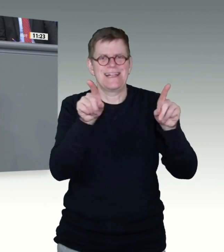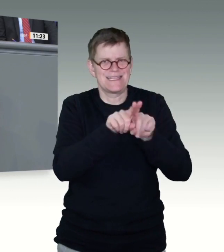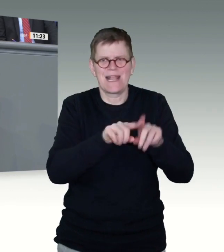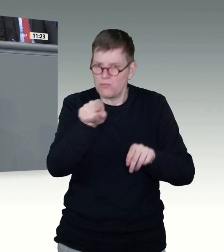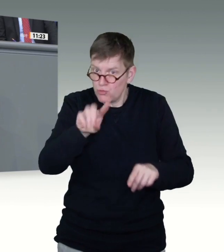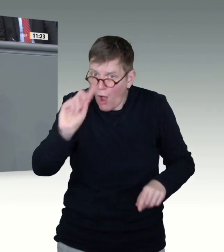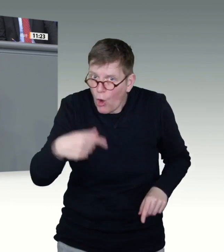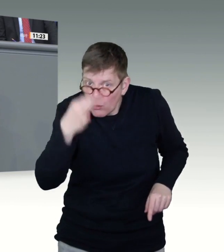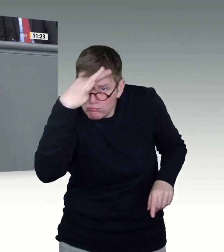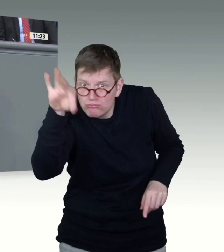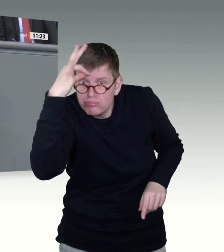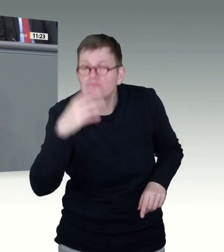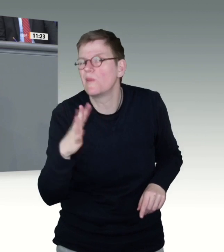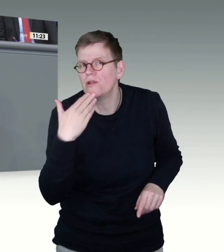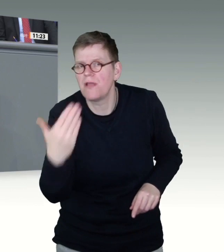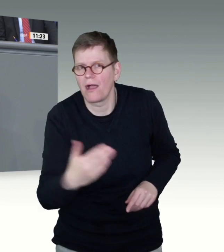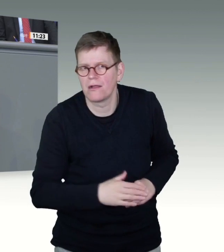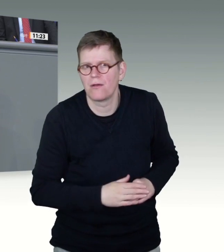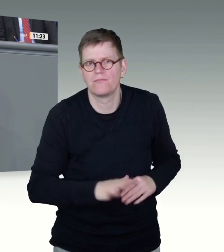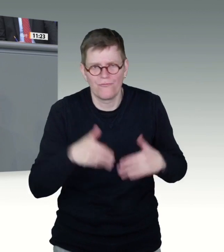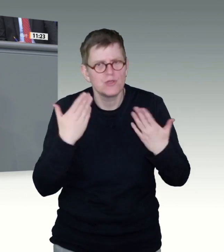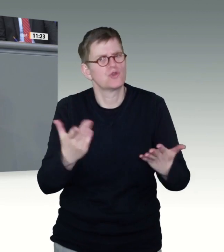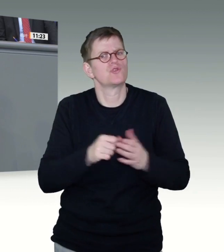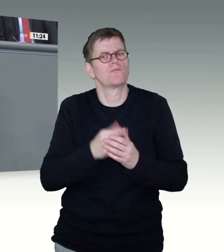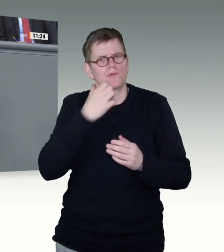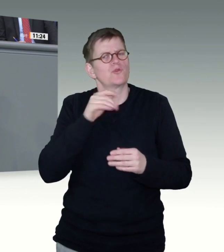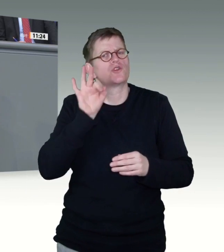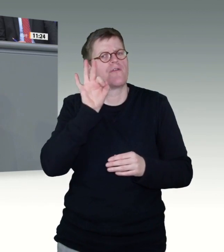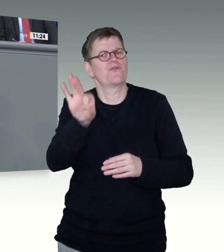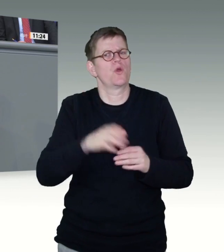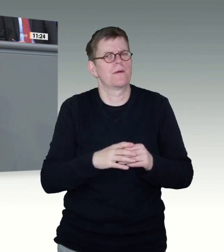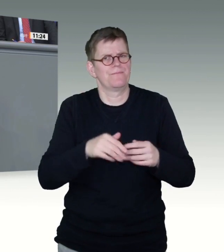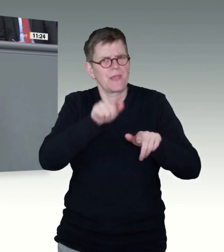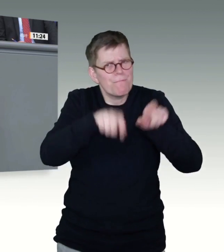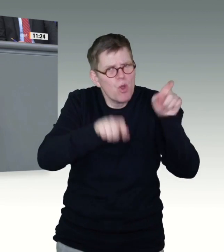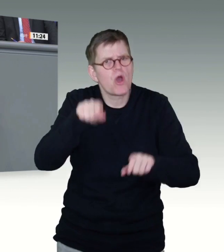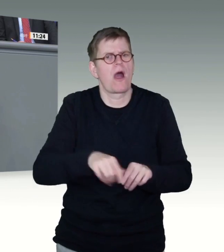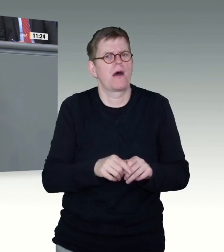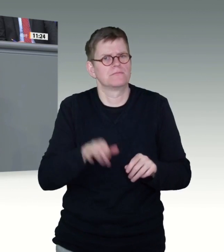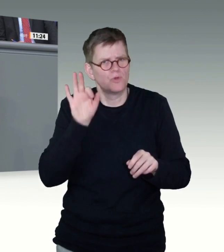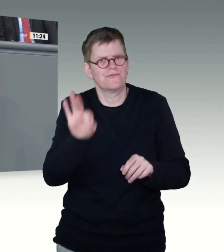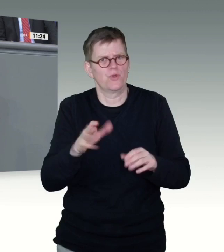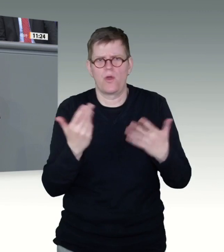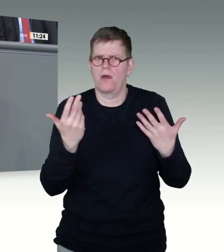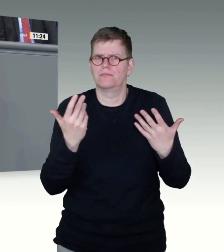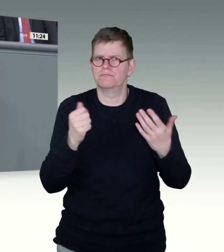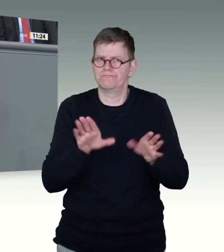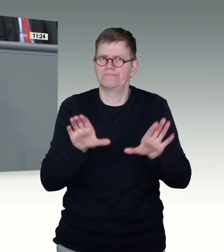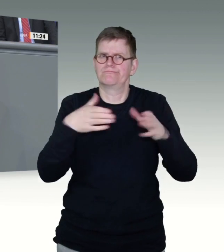ins Rollen bringen und nach vorne bringen für die Menschen, für die Bürgerinnen und Bürger unseres Landes. Herzlichen Dank dafür. So, und jetzt kommen Sie wieder zu Ihrer